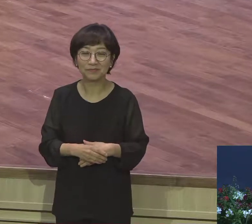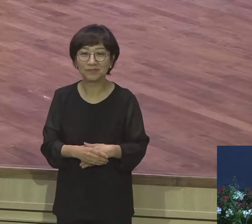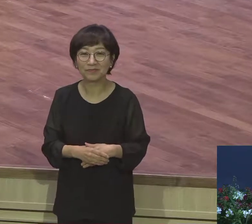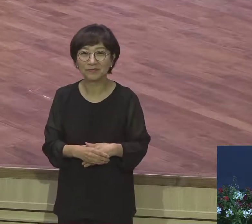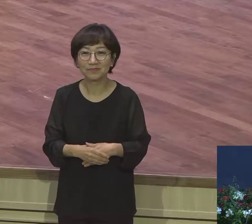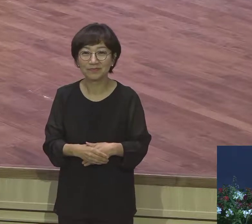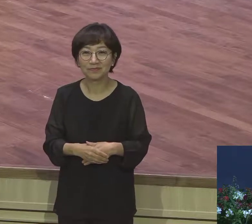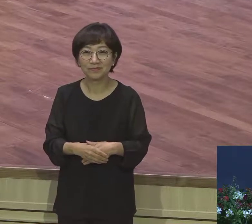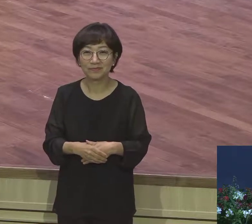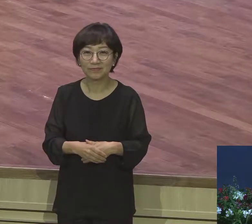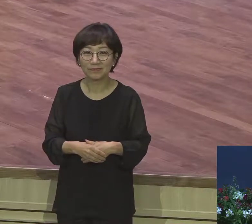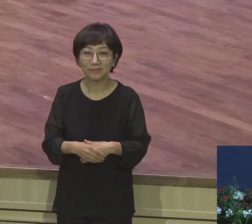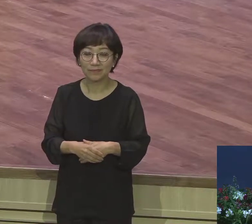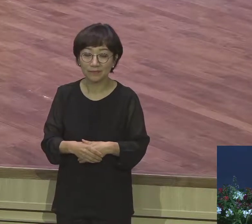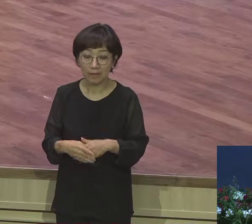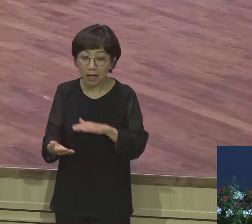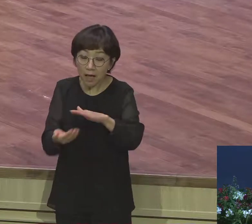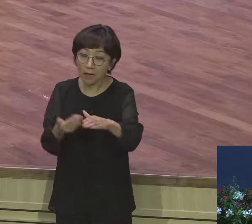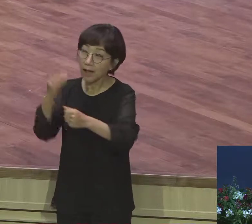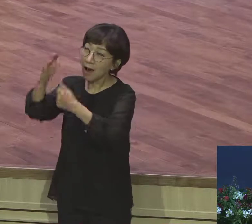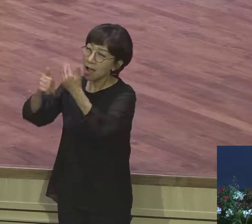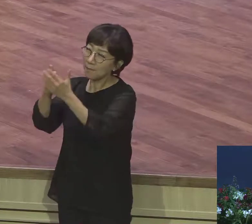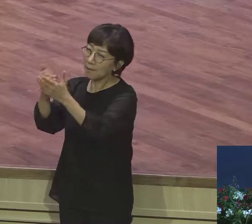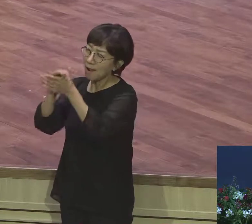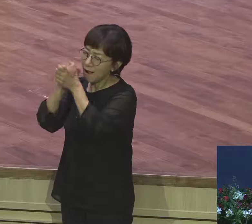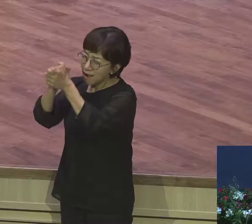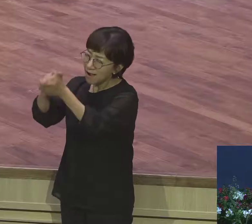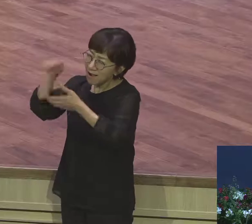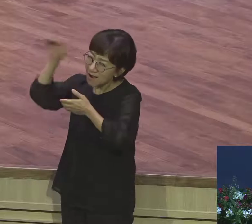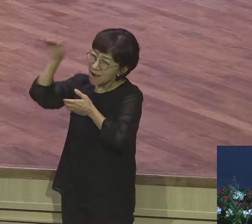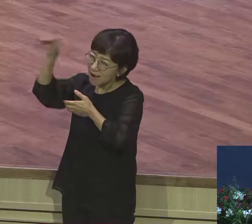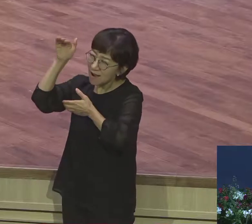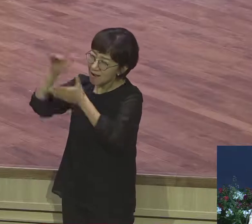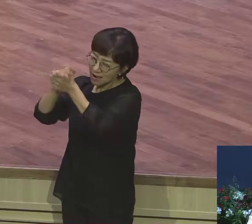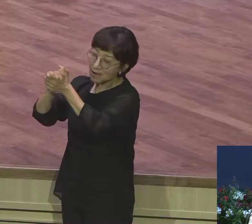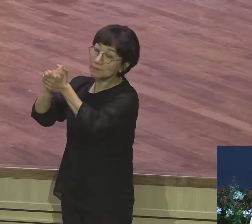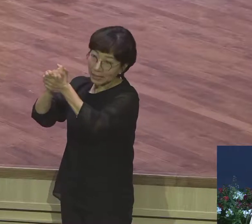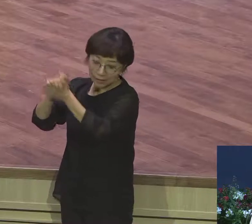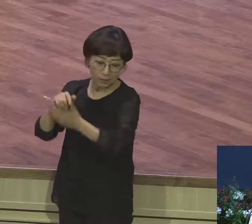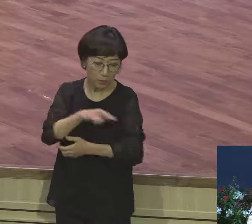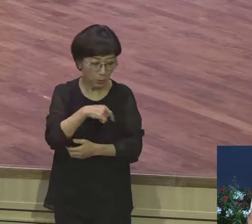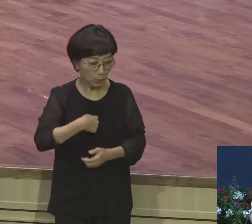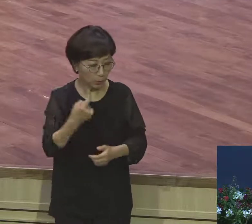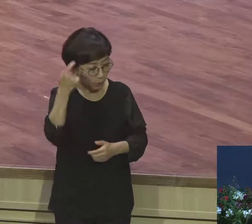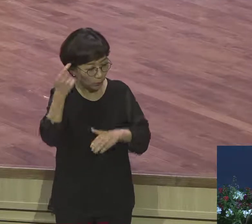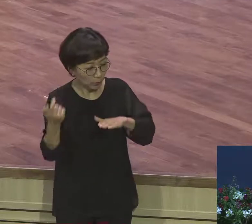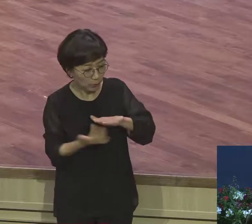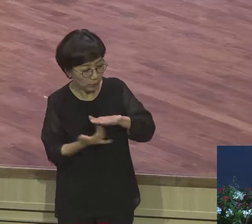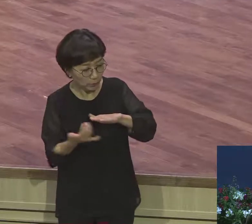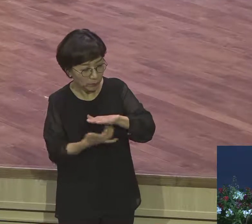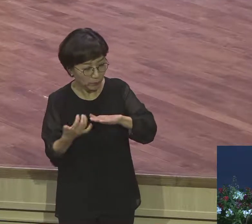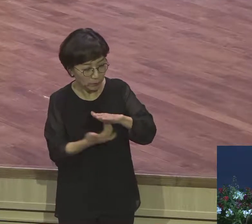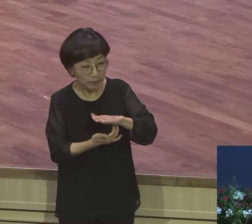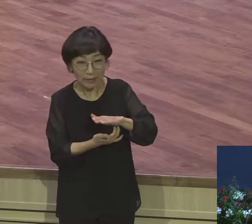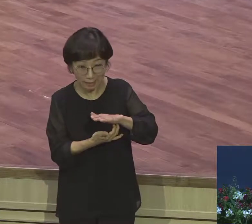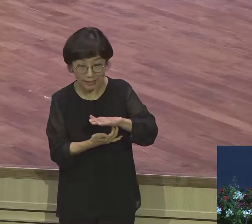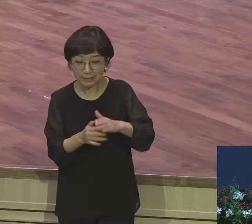떠올리며 기도해놓고 또 기도해놓고 또 자기 방법을 씁니다 나름대로 머리를 씁니다 자기 소유의 염소 양